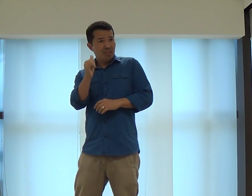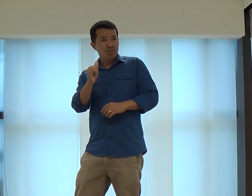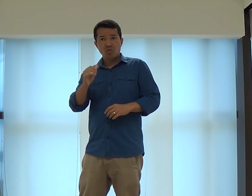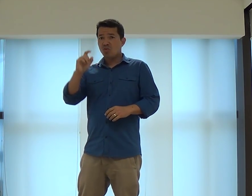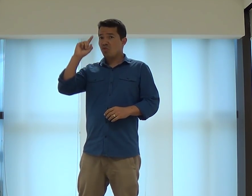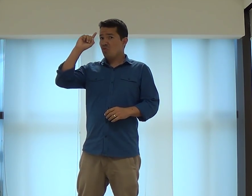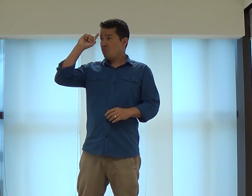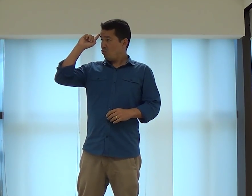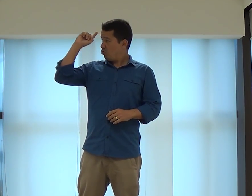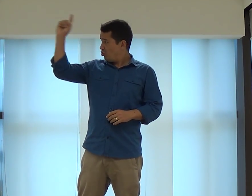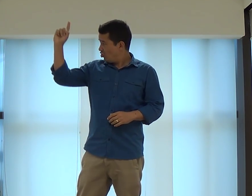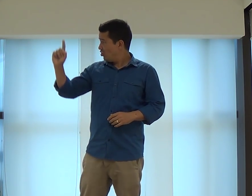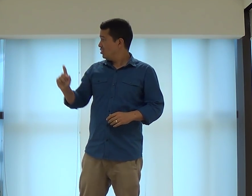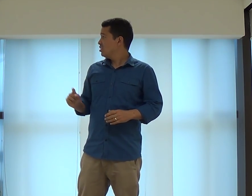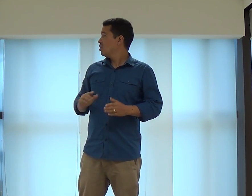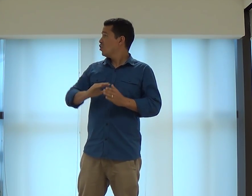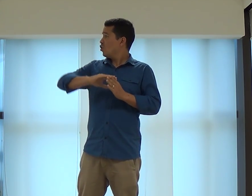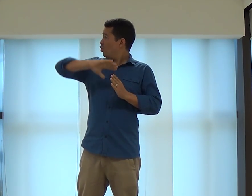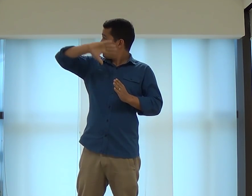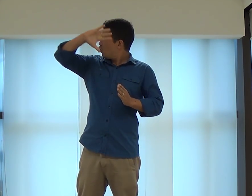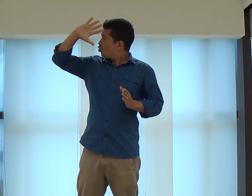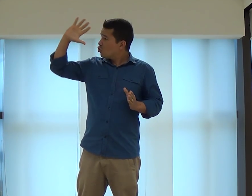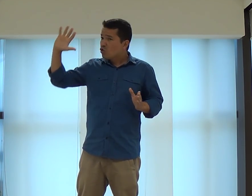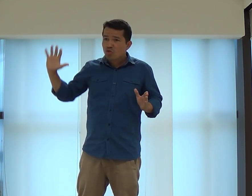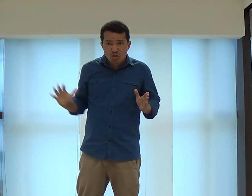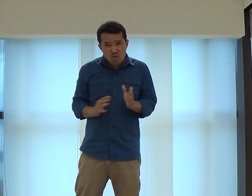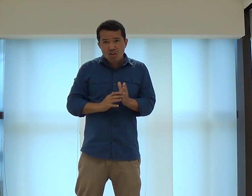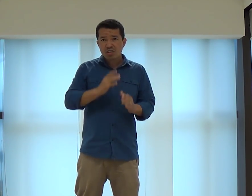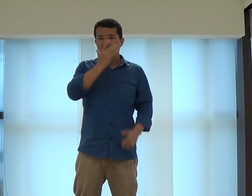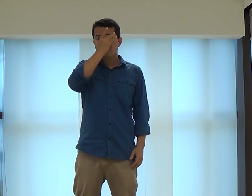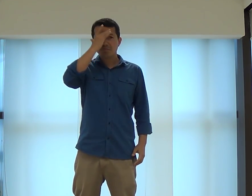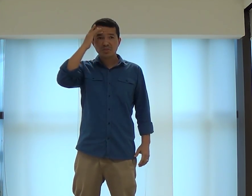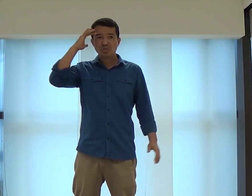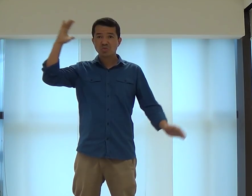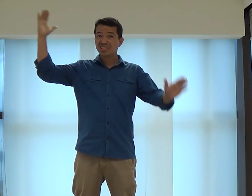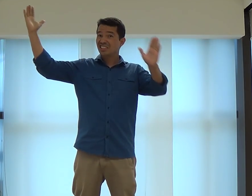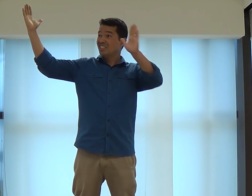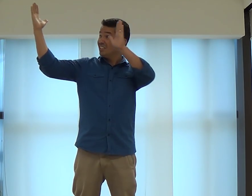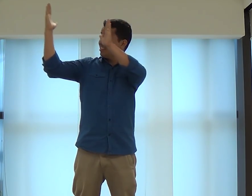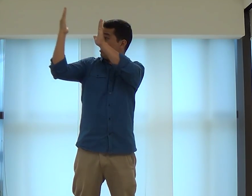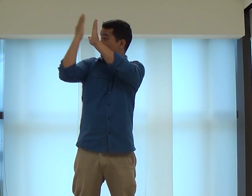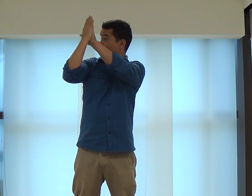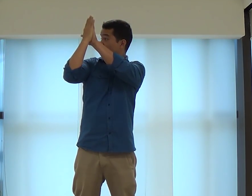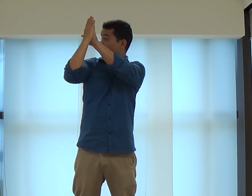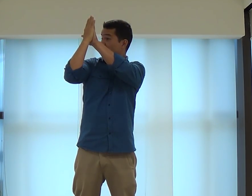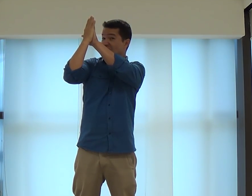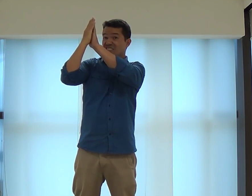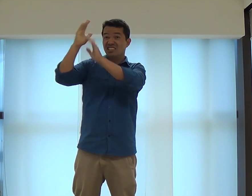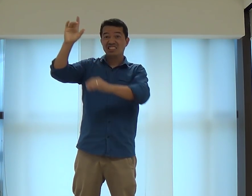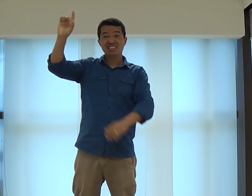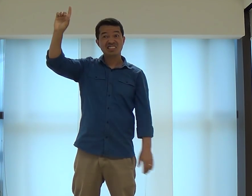Aqui está falando o quê? Que um dia, todas as pessoas estarão diante de Deus.